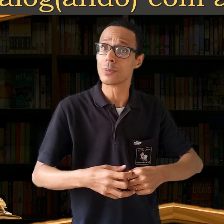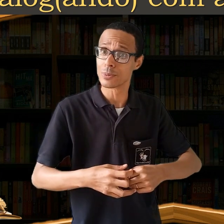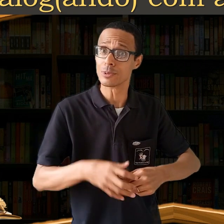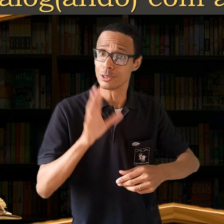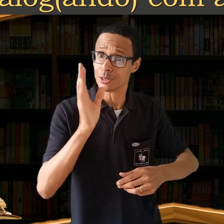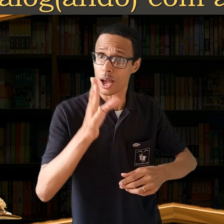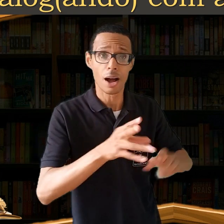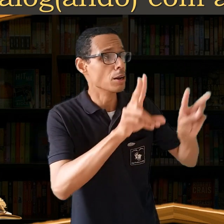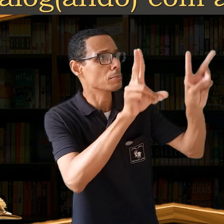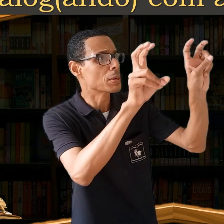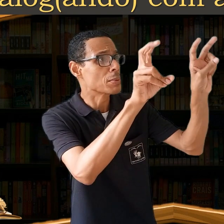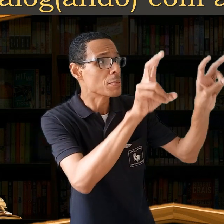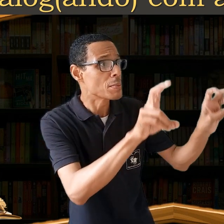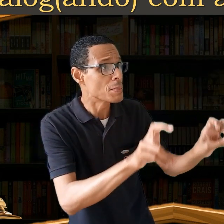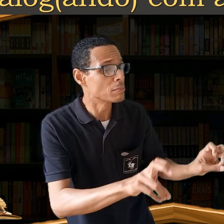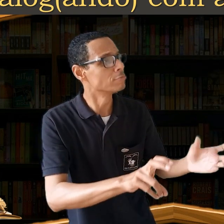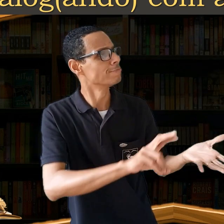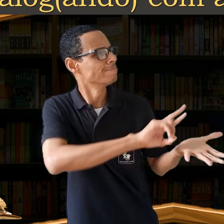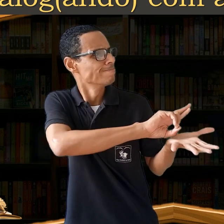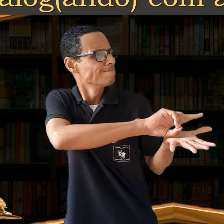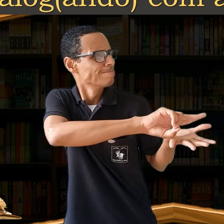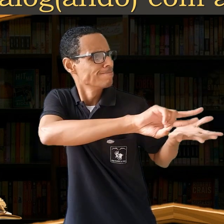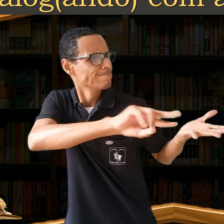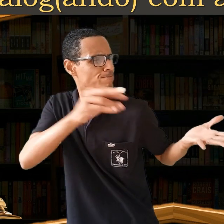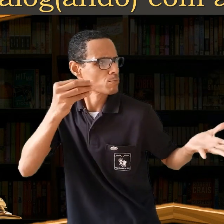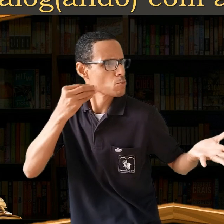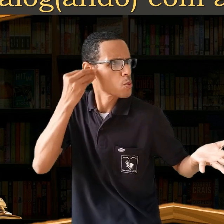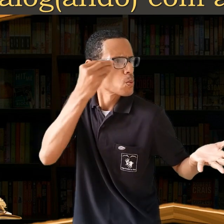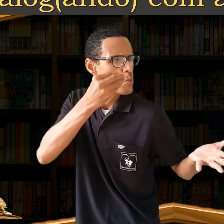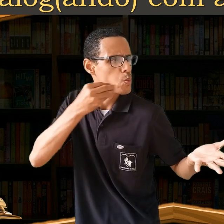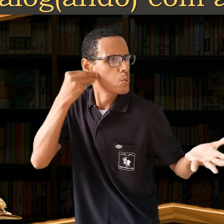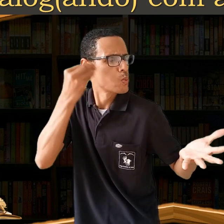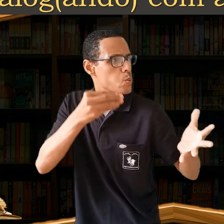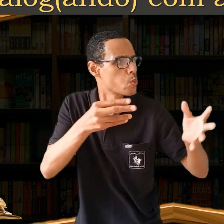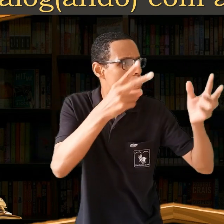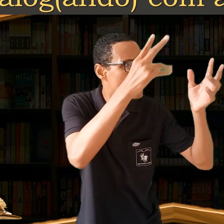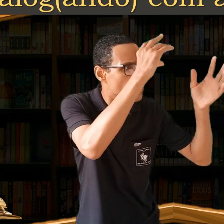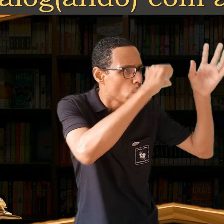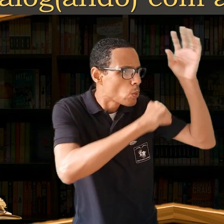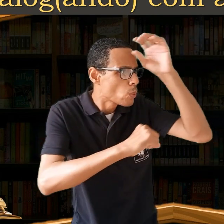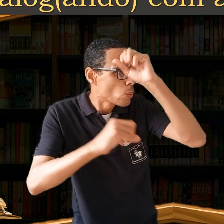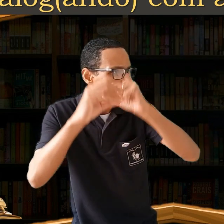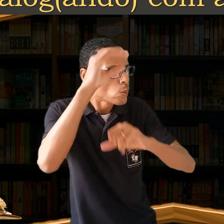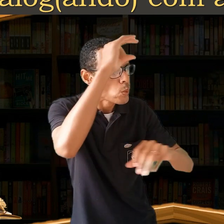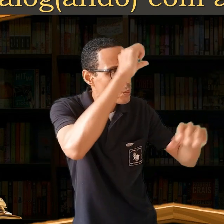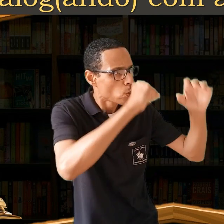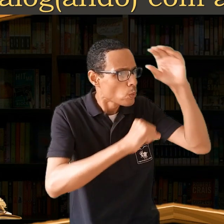Tantos títulos, tantas experiências, quanto aprendizado.